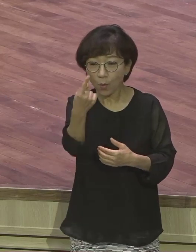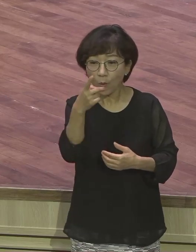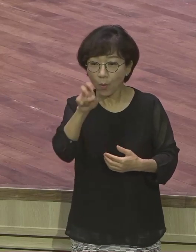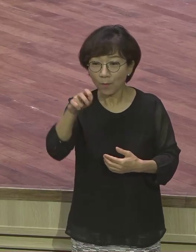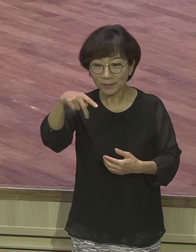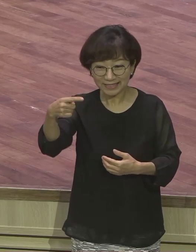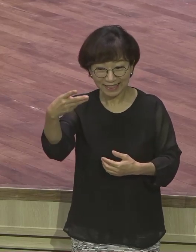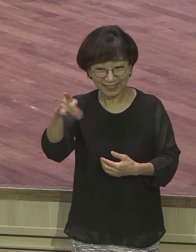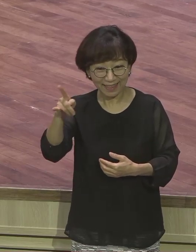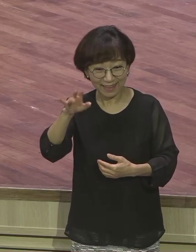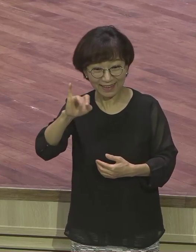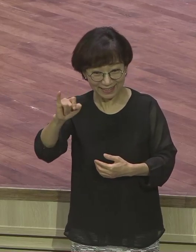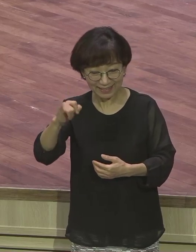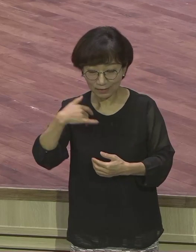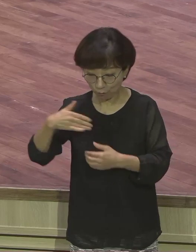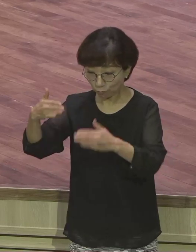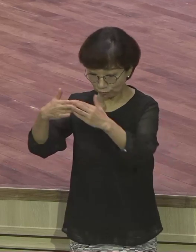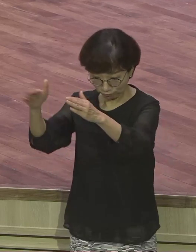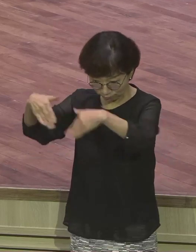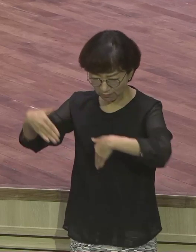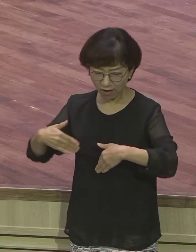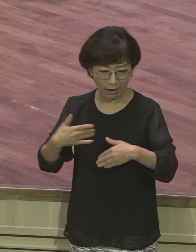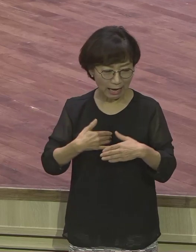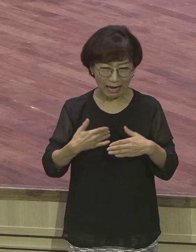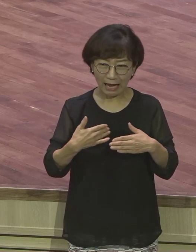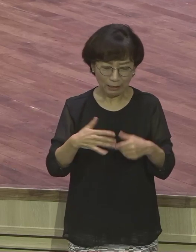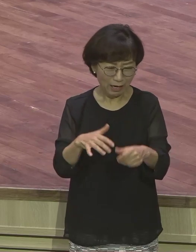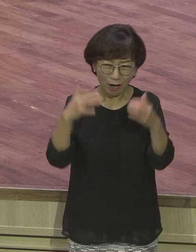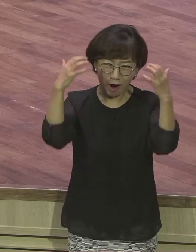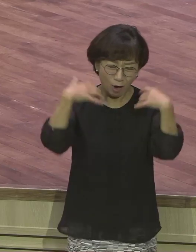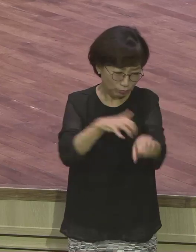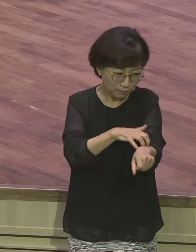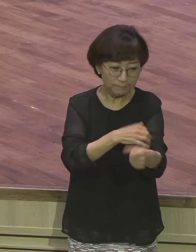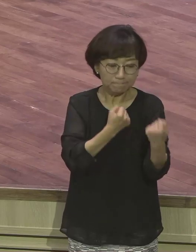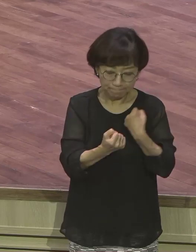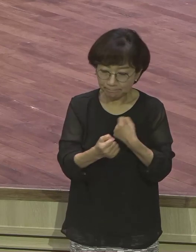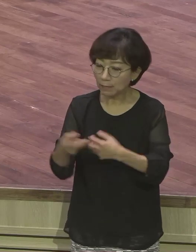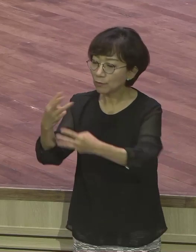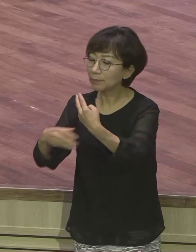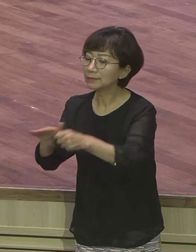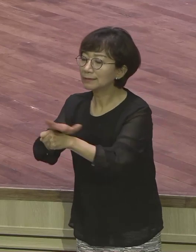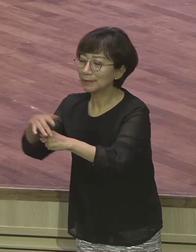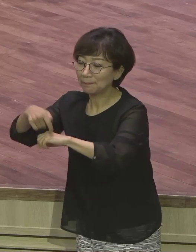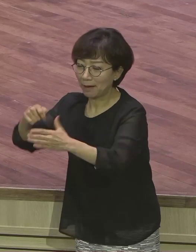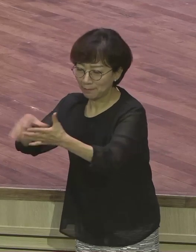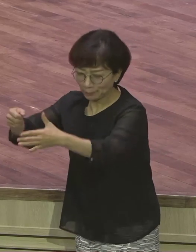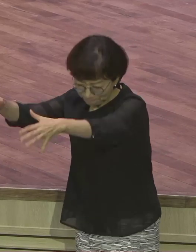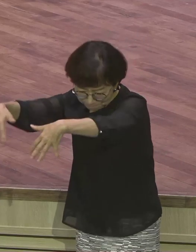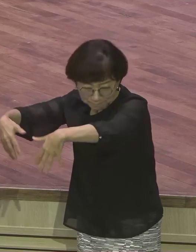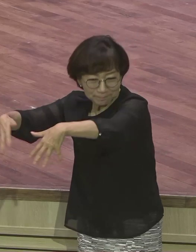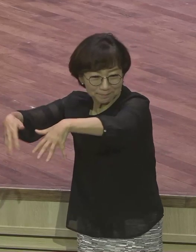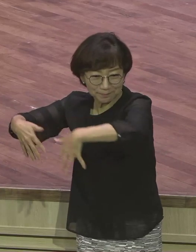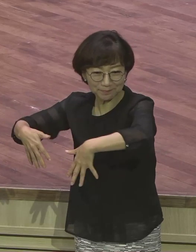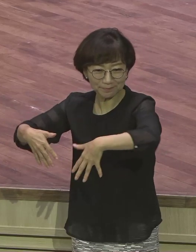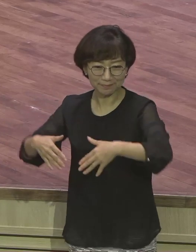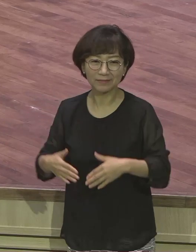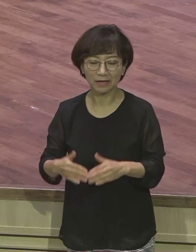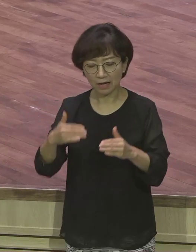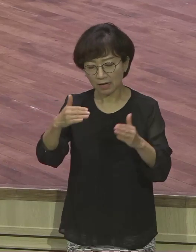감수하고 복음을 사랑하기 때문에 랩런트를 사랑하는 마음으로 이렇게 이번에 참 홈스테이 한 가정들